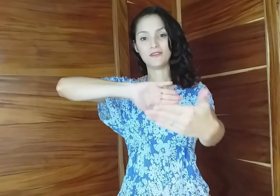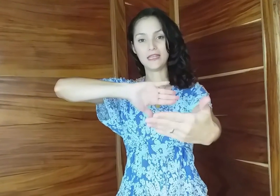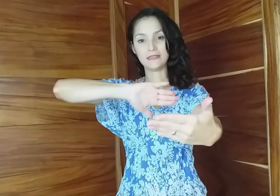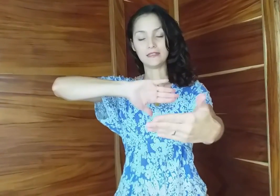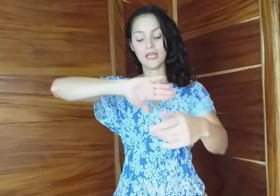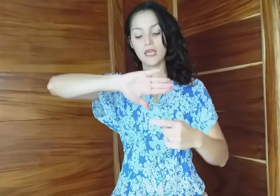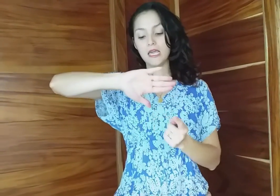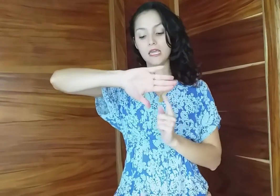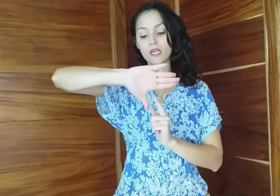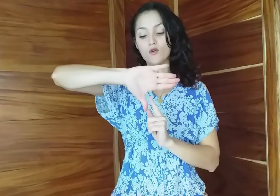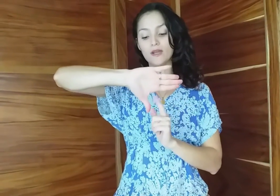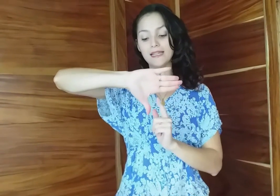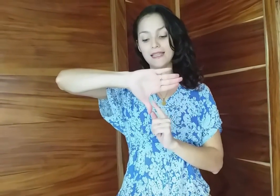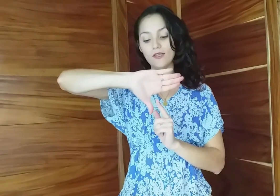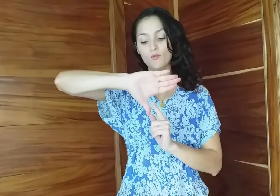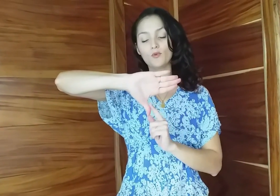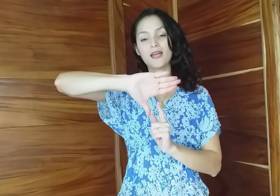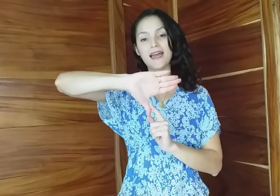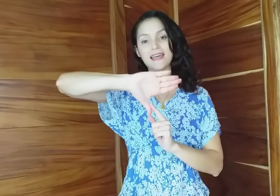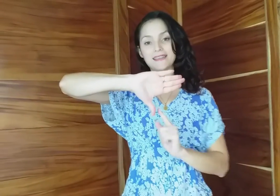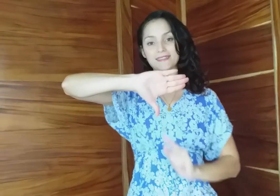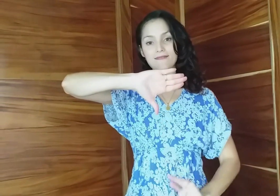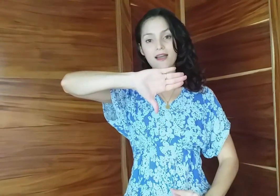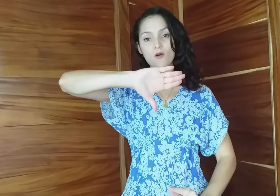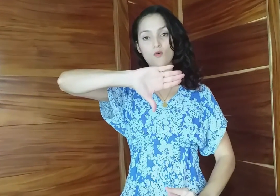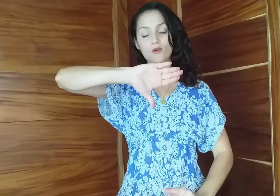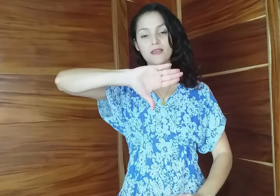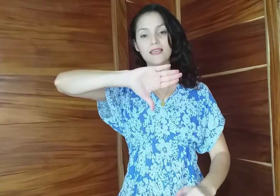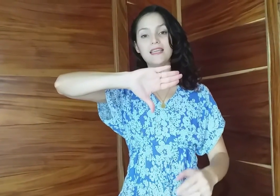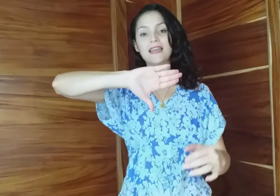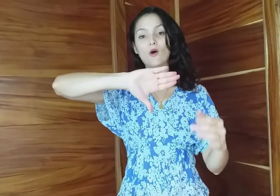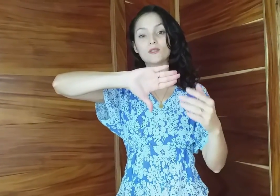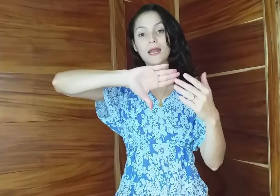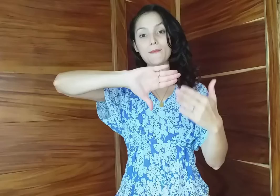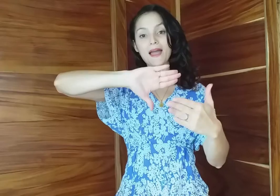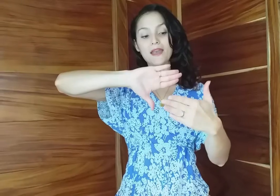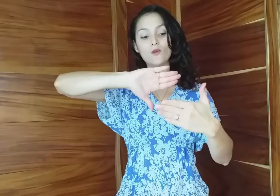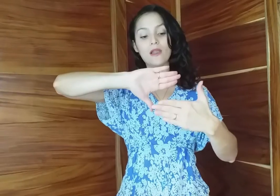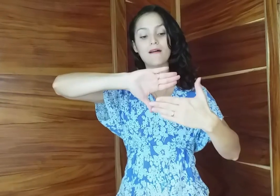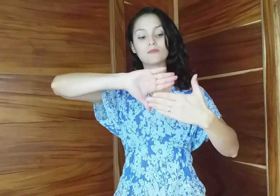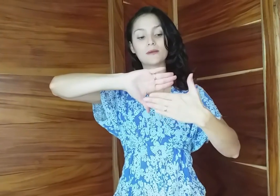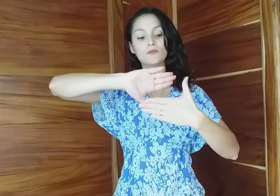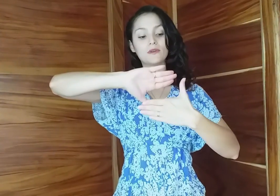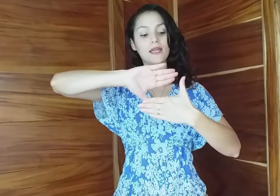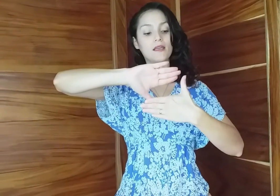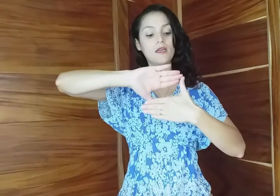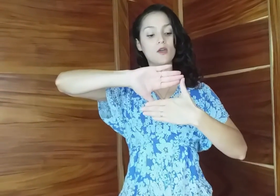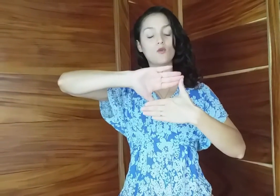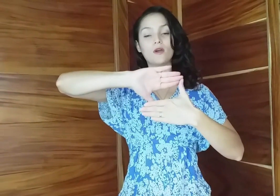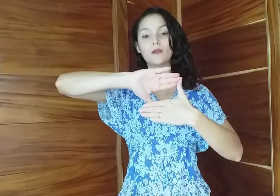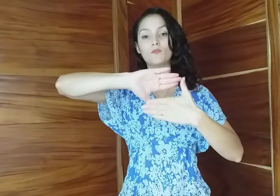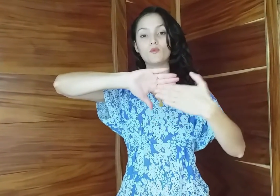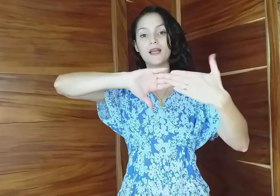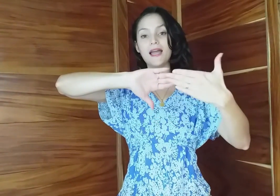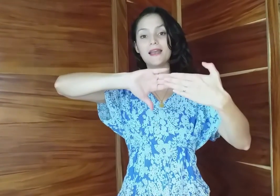frente y con el dedo pulgar hacia abajo. Y la otra mano la vamos a poner con el pulgar